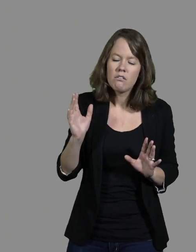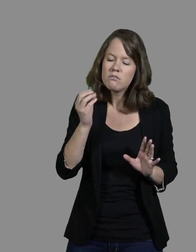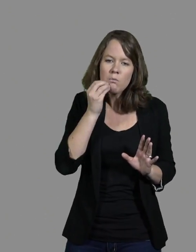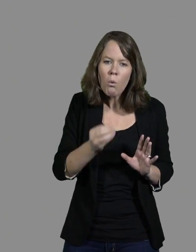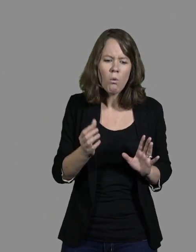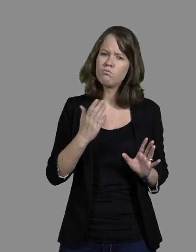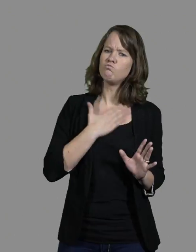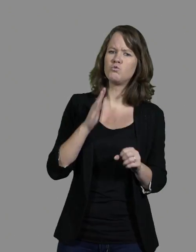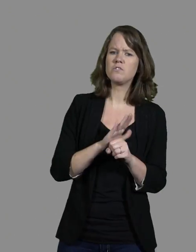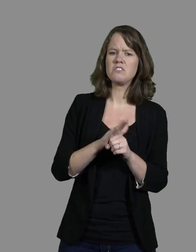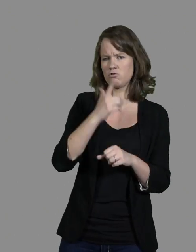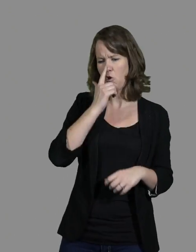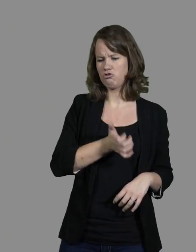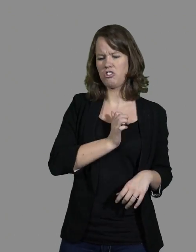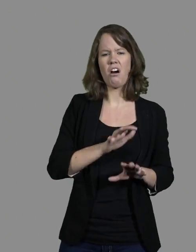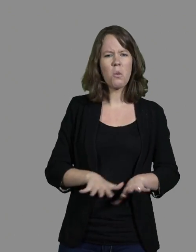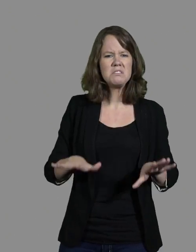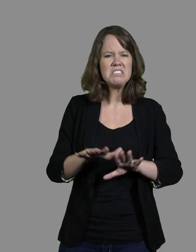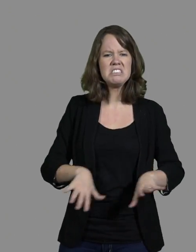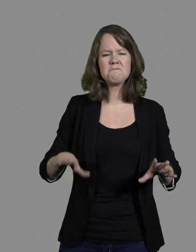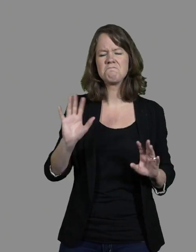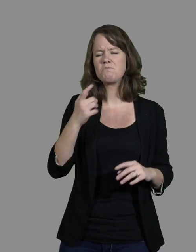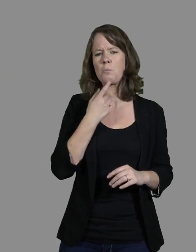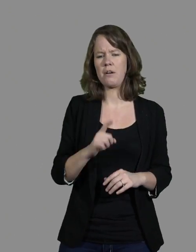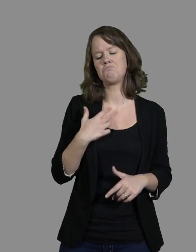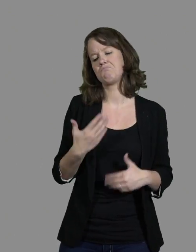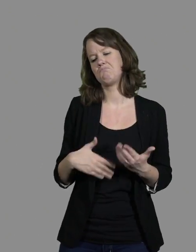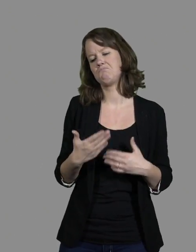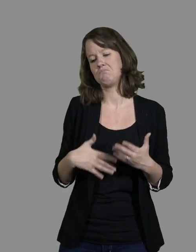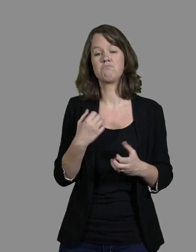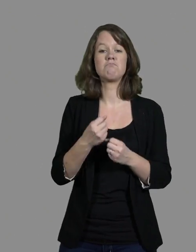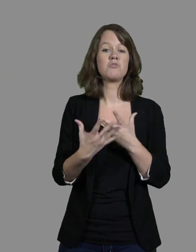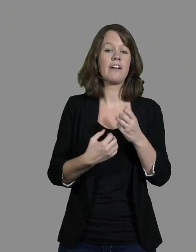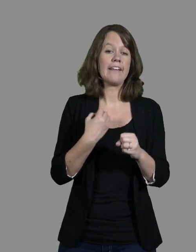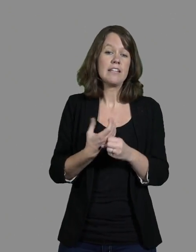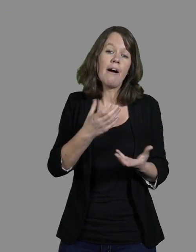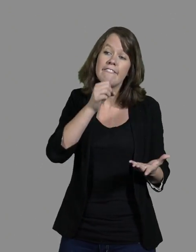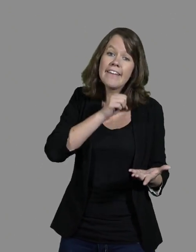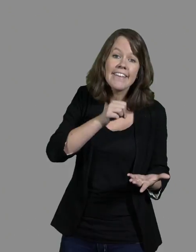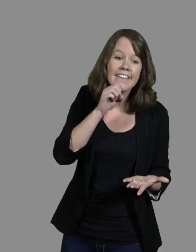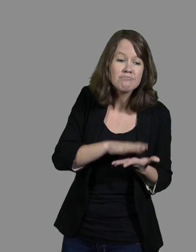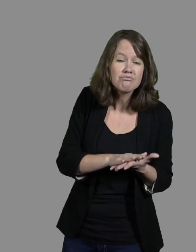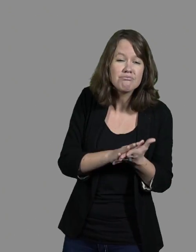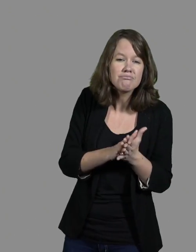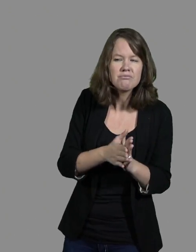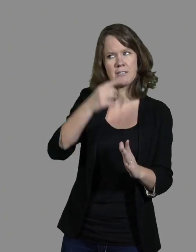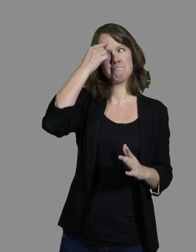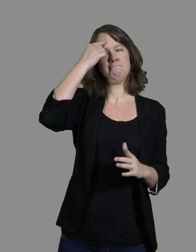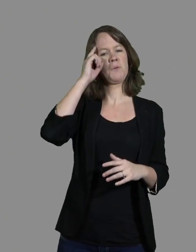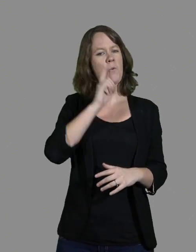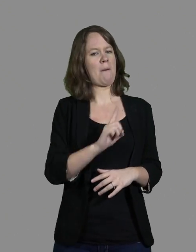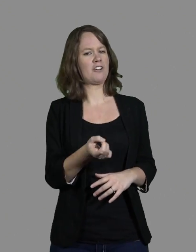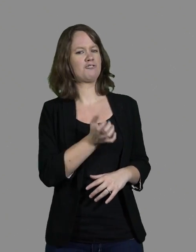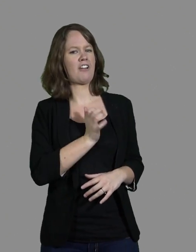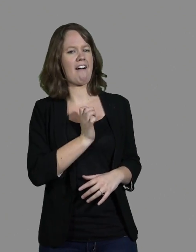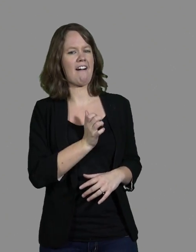» Ça va me ralentir, » je me disais. Et puis, je ne pas, les années passent, on vieillit et on se dit « Tiens, pourquoi pas un chien guide ? » Et là, voilà,